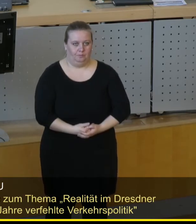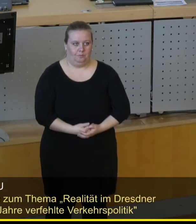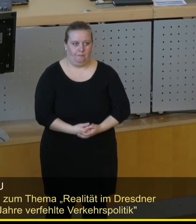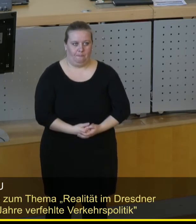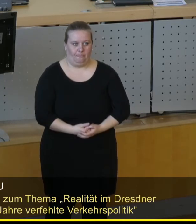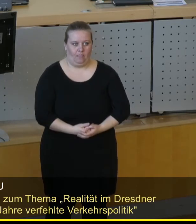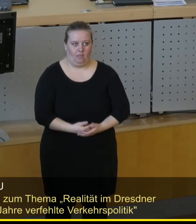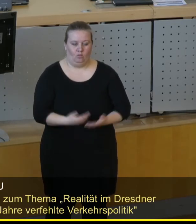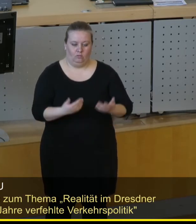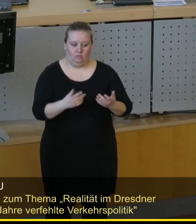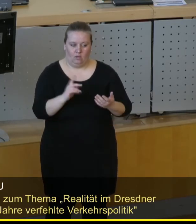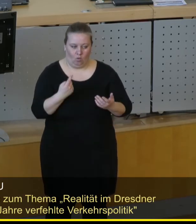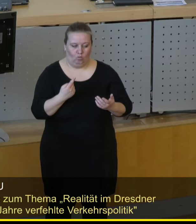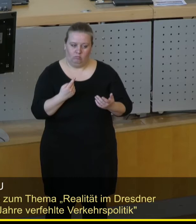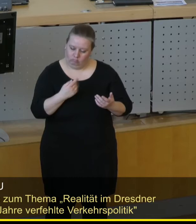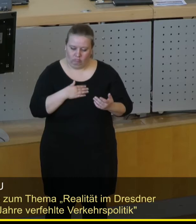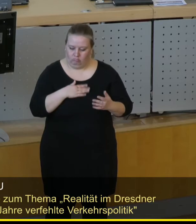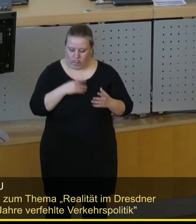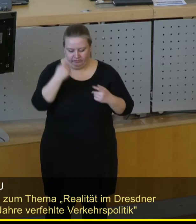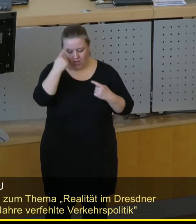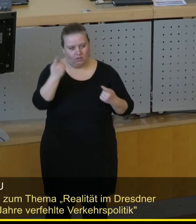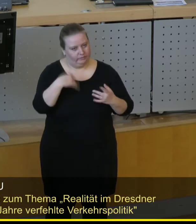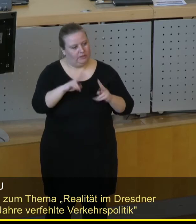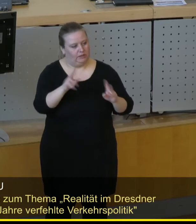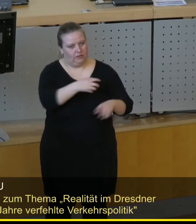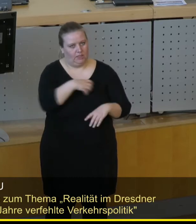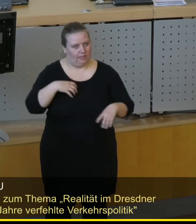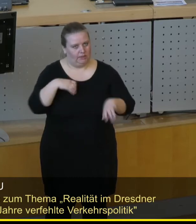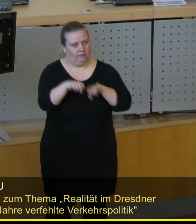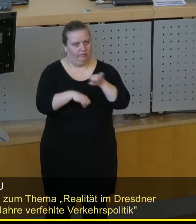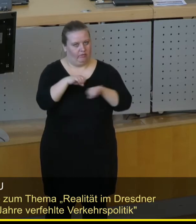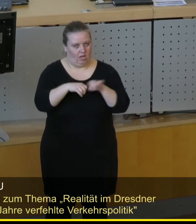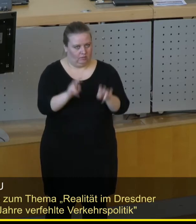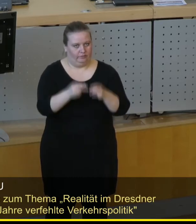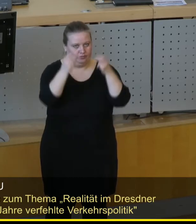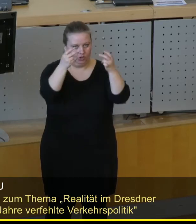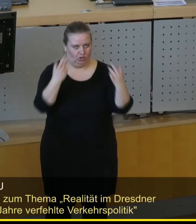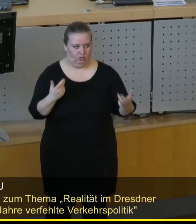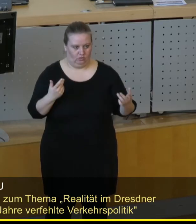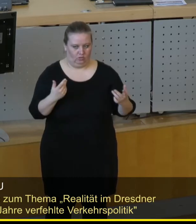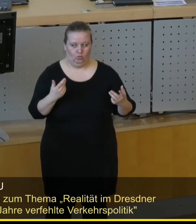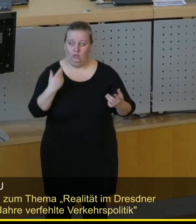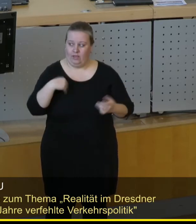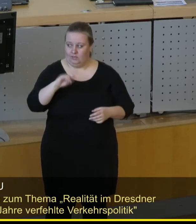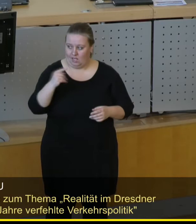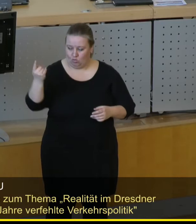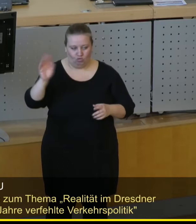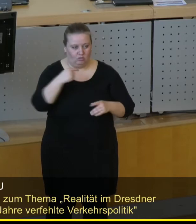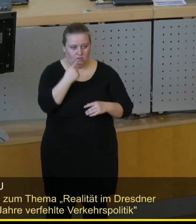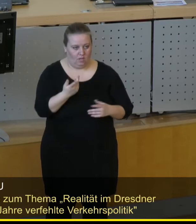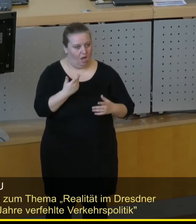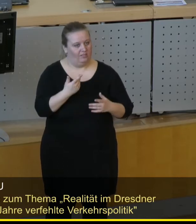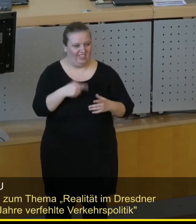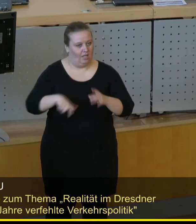Und wir haben uns auch immer dazu bekannt, den Radverkehr hier in Dresden zu fördern. Und Herr Zastrow hat es auch schon gesagt, Thema